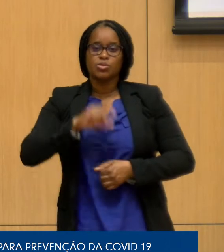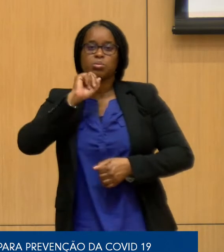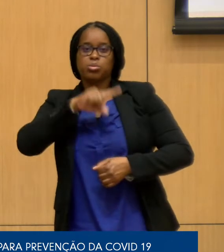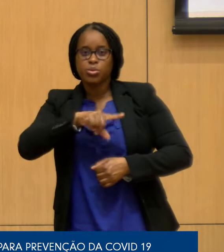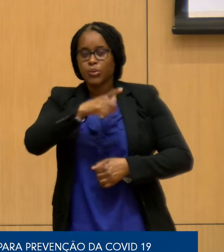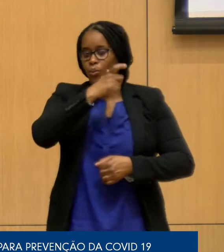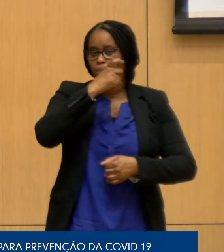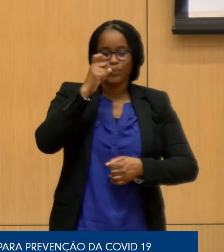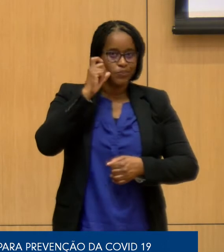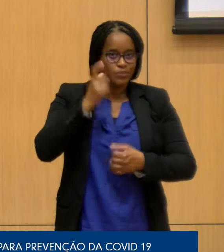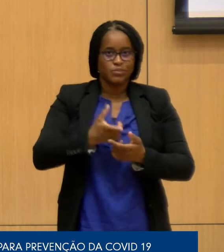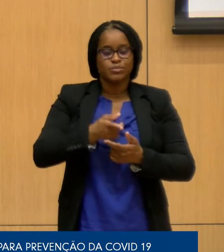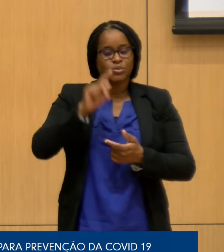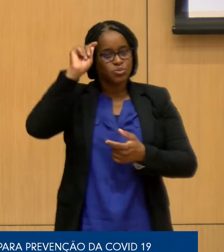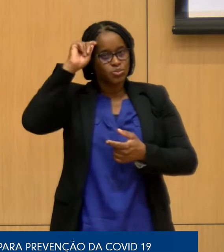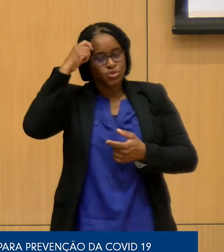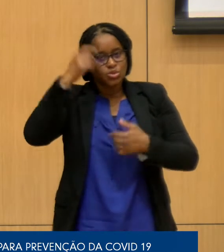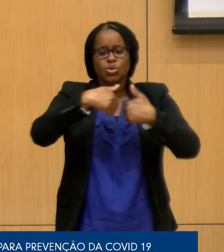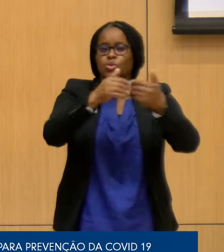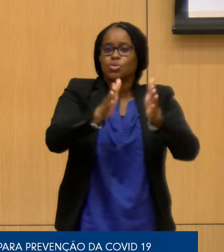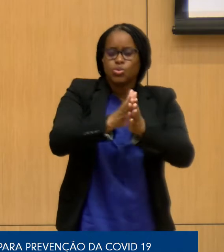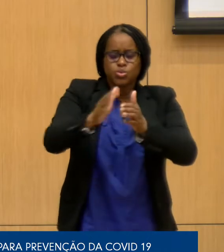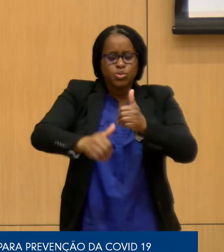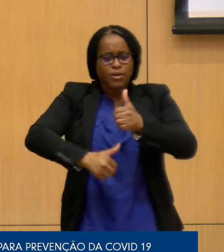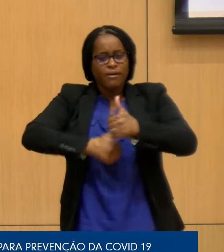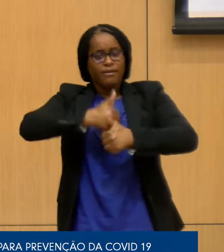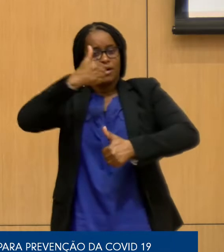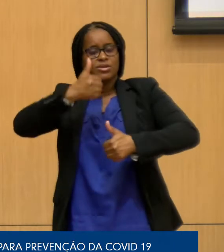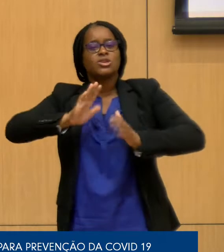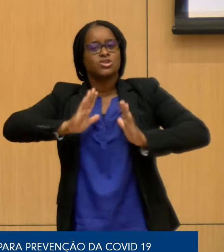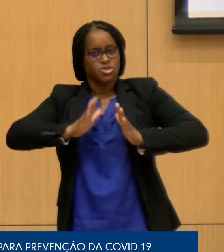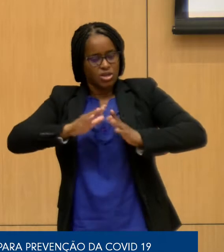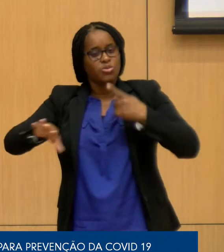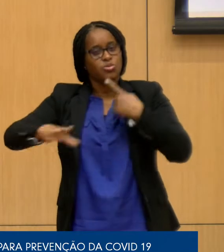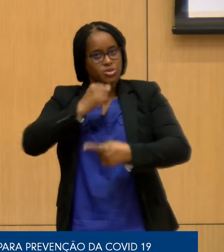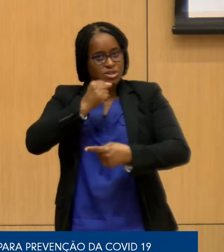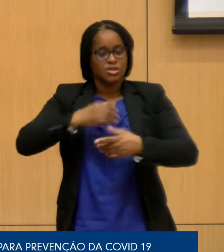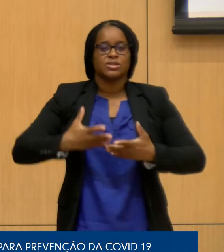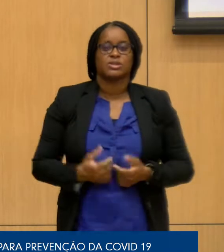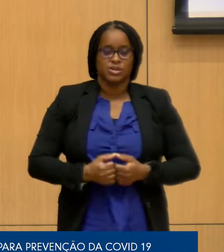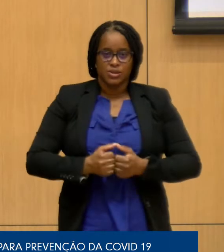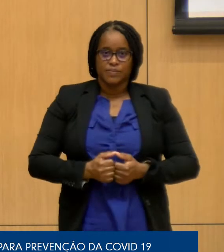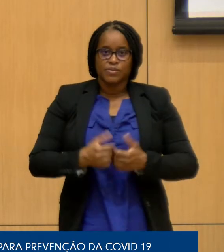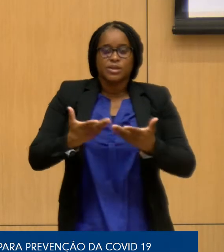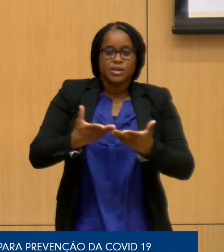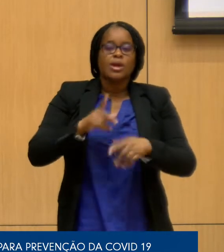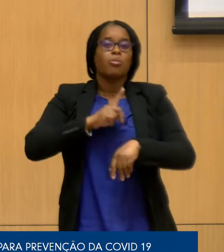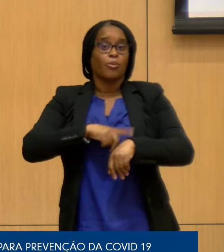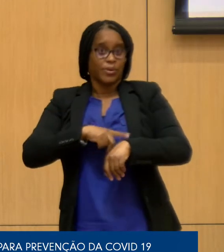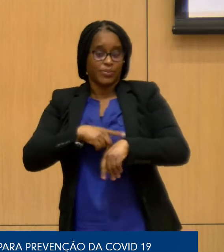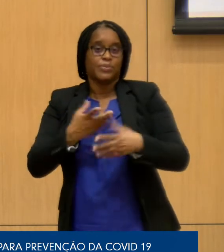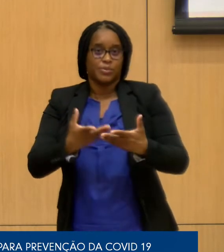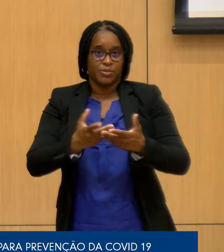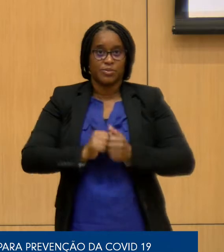comprometer todos os ganhos que já não consegui e justamente no momento